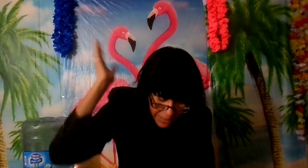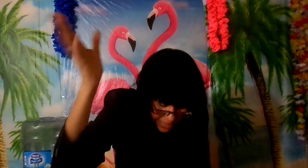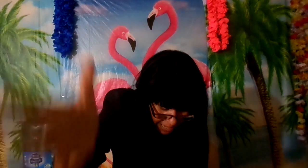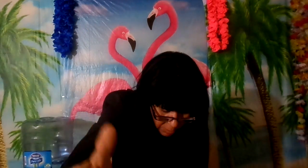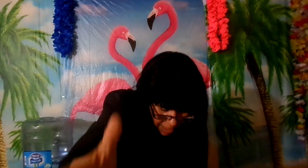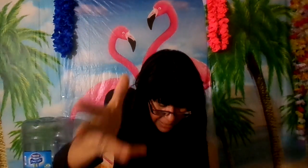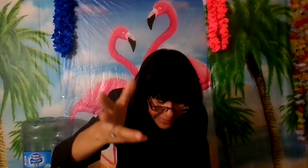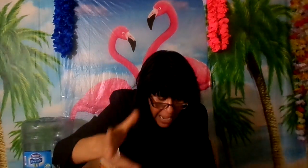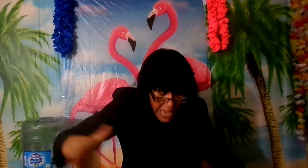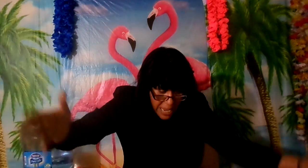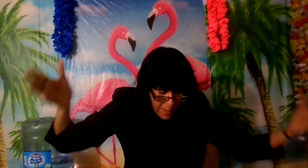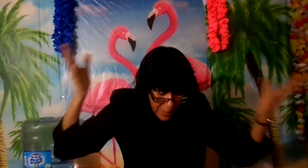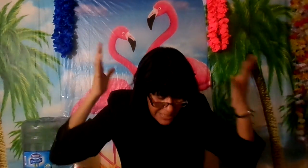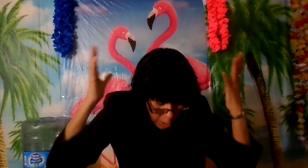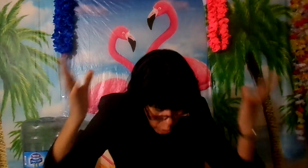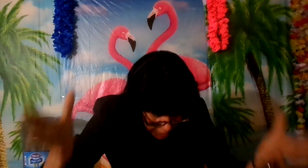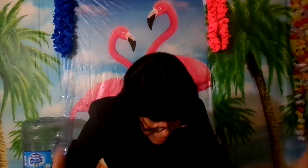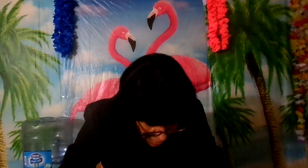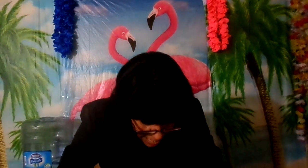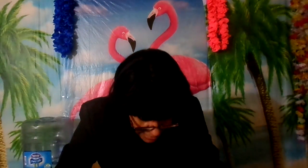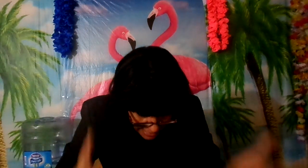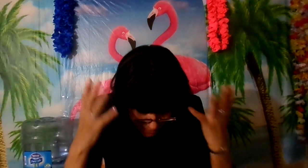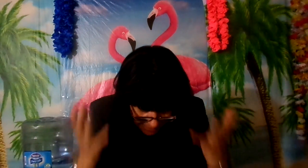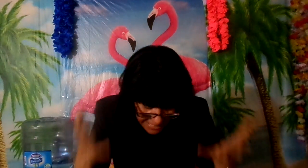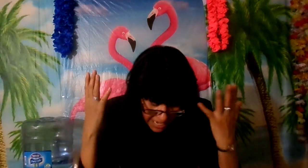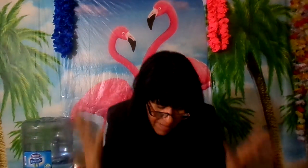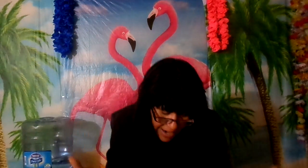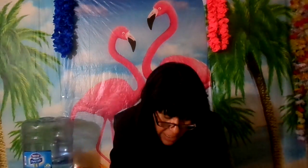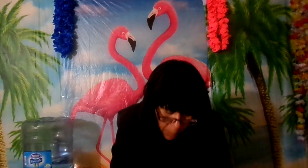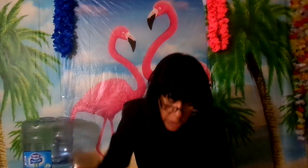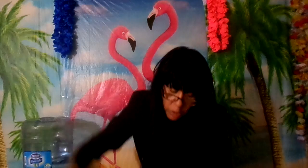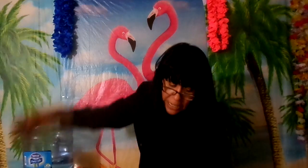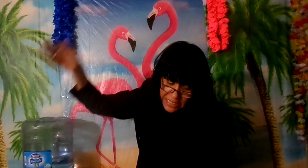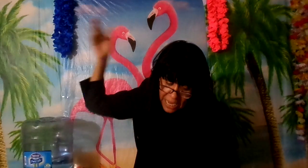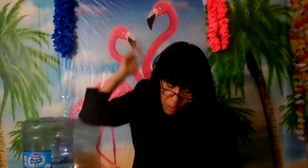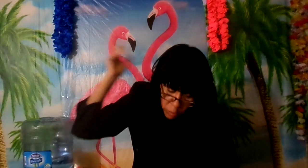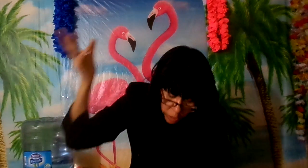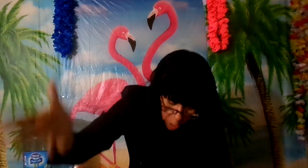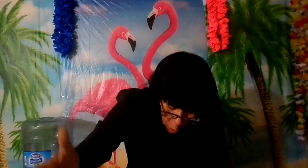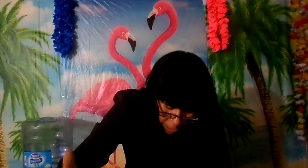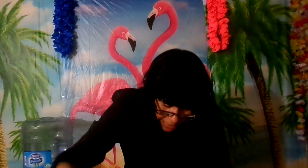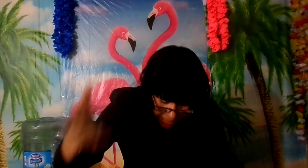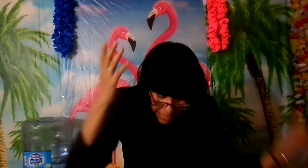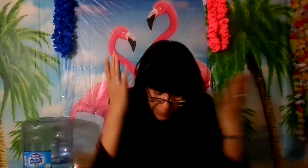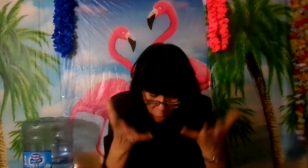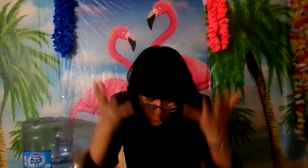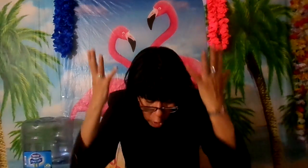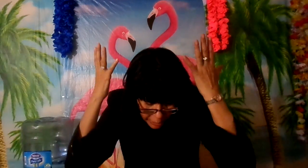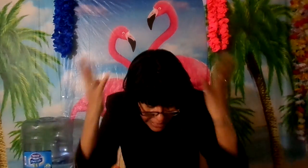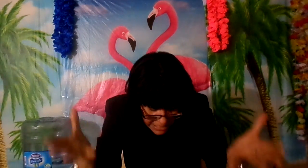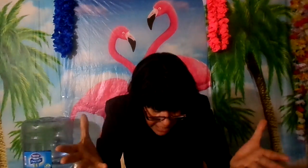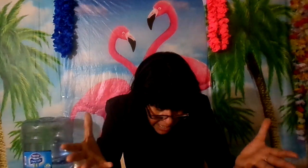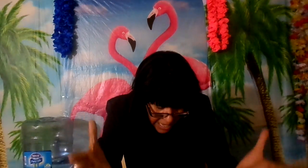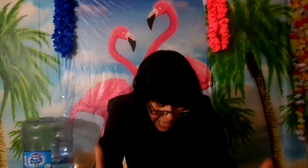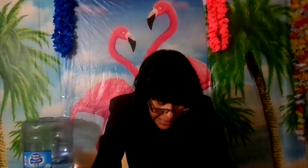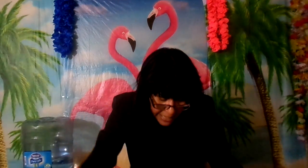predicado la verdad el pasado hoy día en las iglesias evangélicas por eso que Salomón dijo en el capítulo 2.15 de